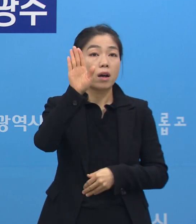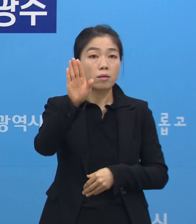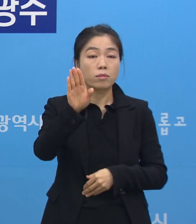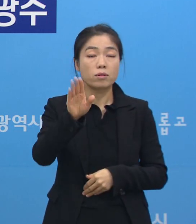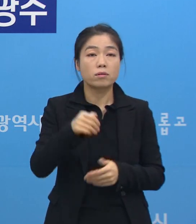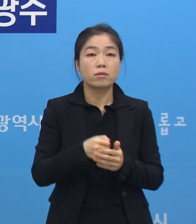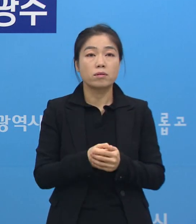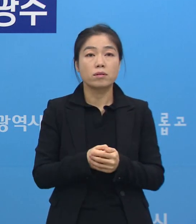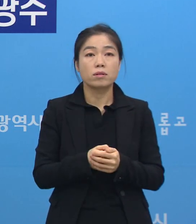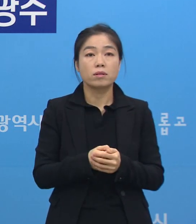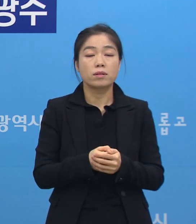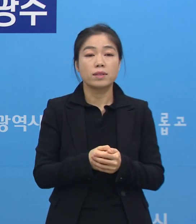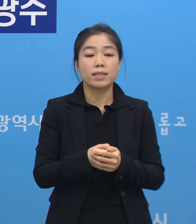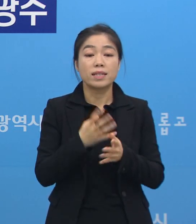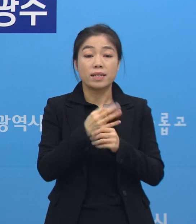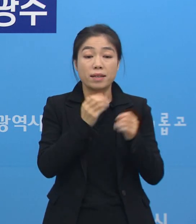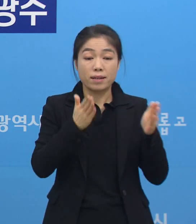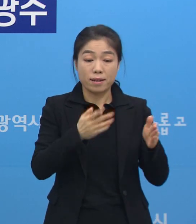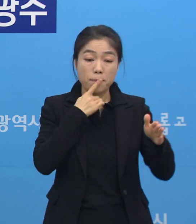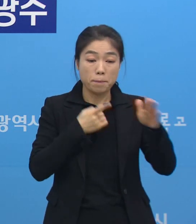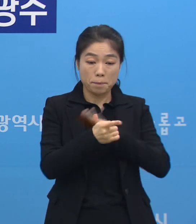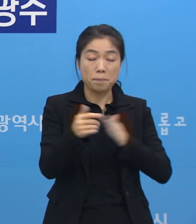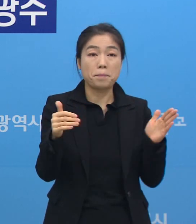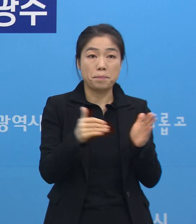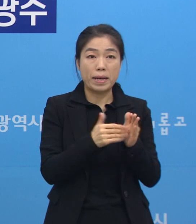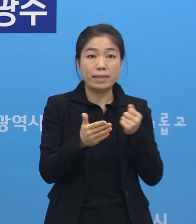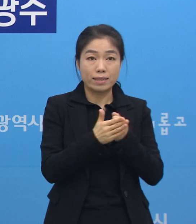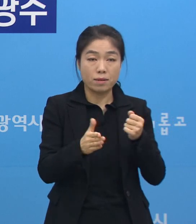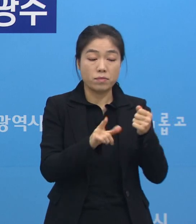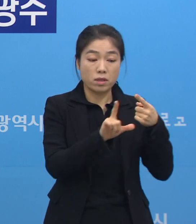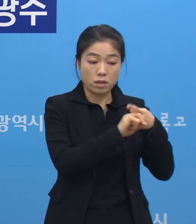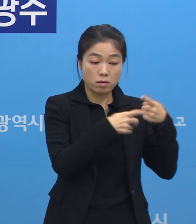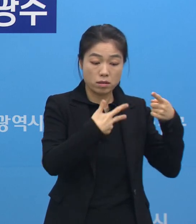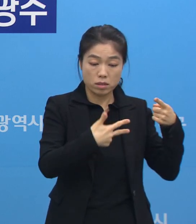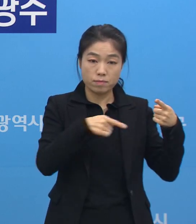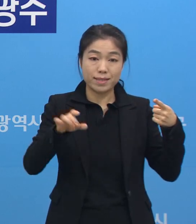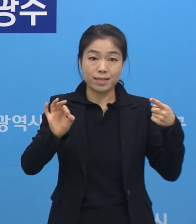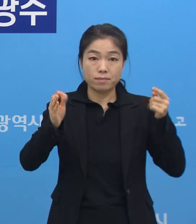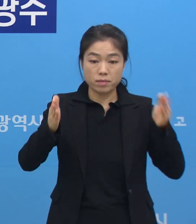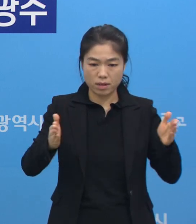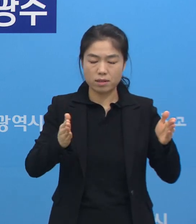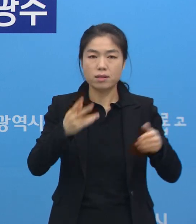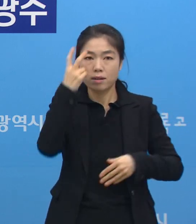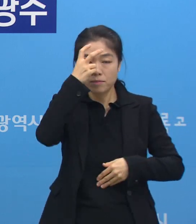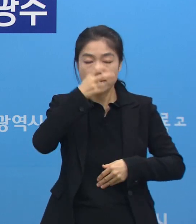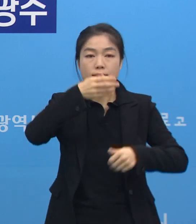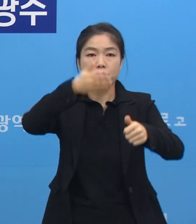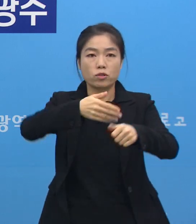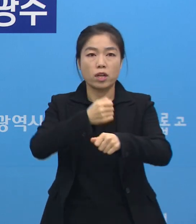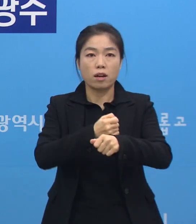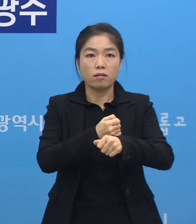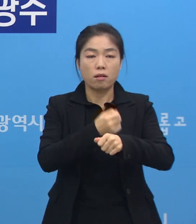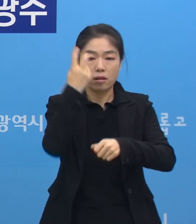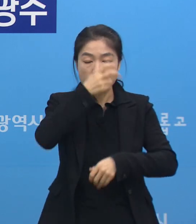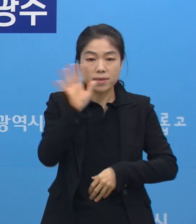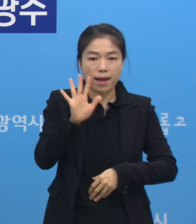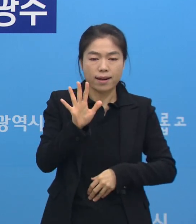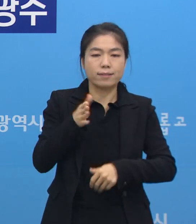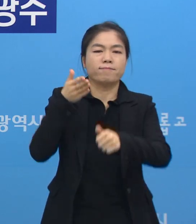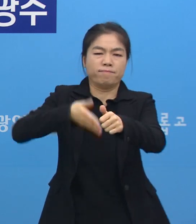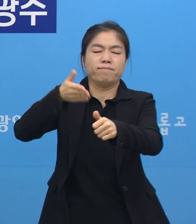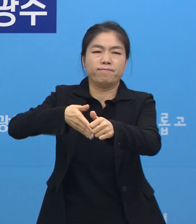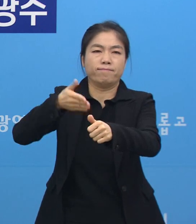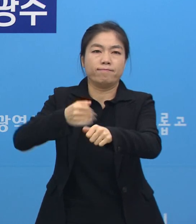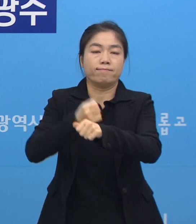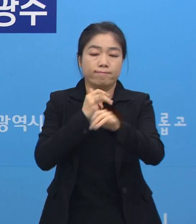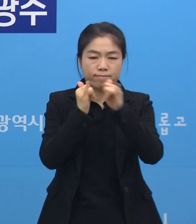저희들이 지금 기간을 저희들이 행정명령을 했기 때문에 검사를 받을 수 있도록 지속 홍보하고 미검사자에 대해서는 독려를 할 예정이며